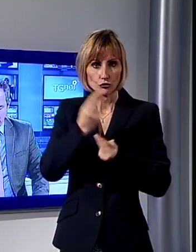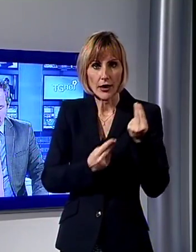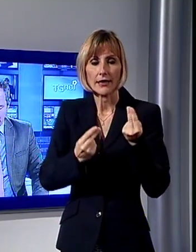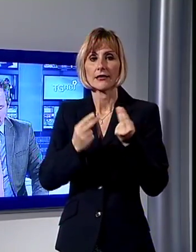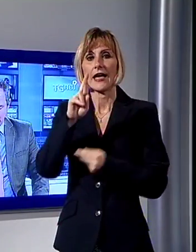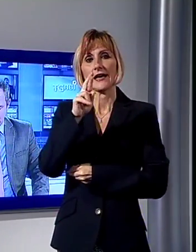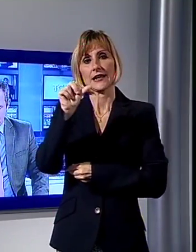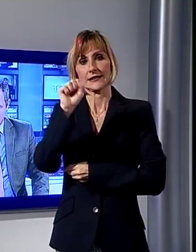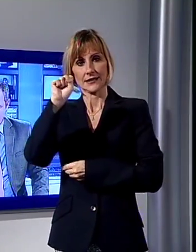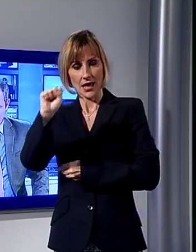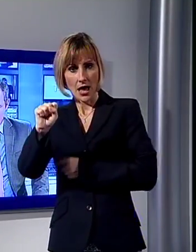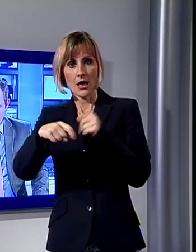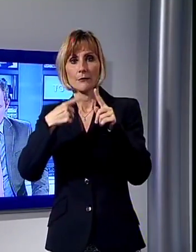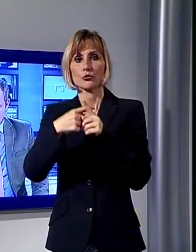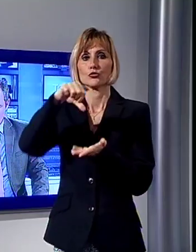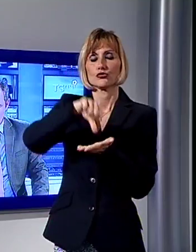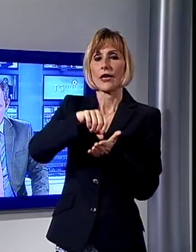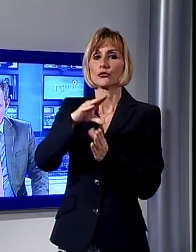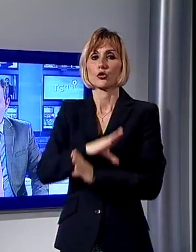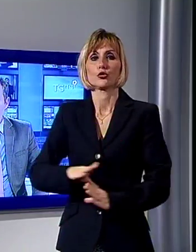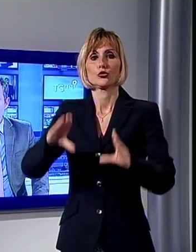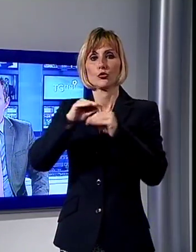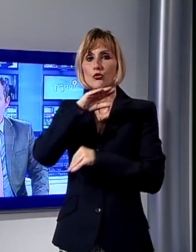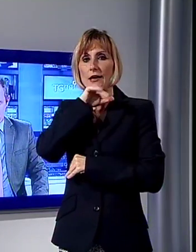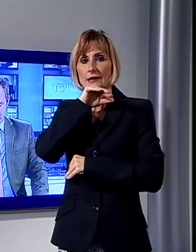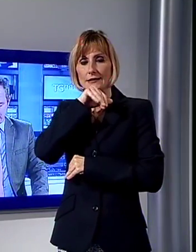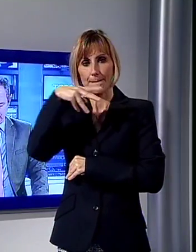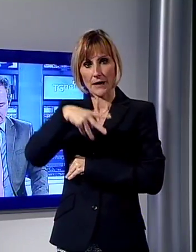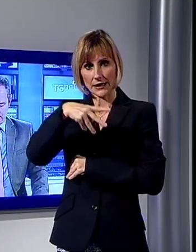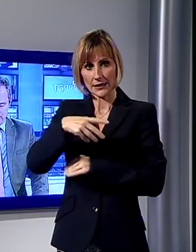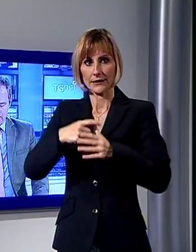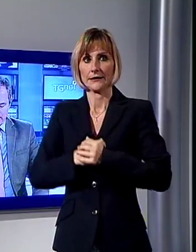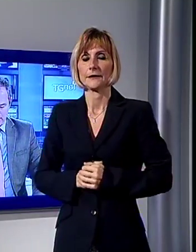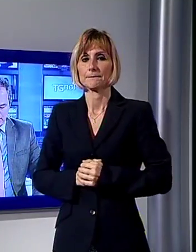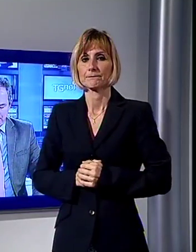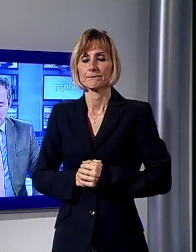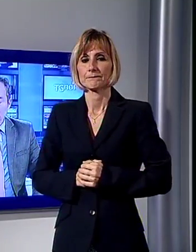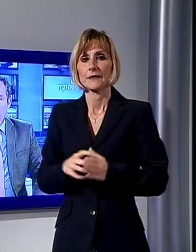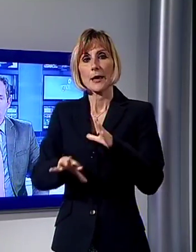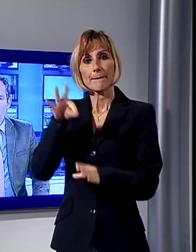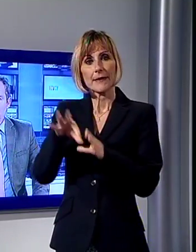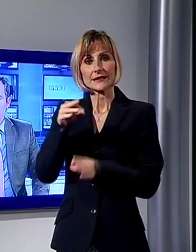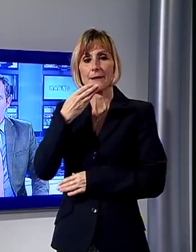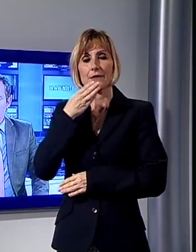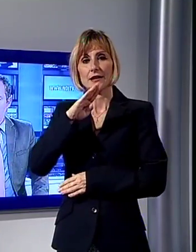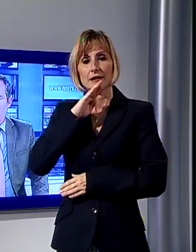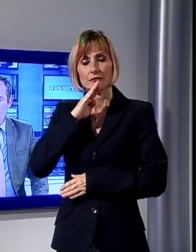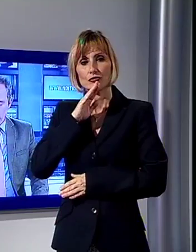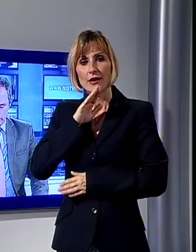RSA e del Centro Diurno Anziani Marianetti. La pesca di beneficenza proseguirà ogni